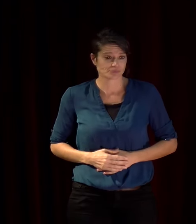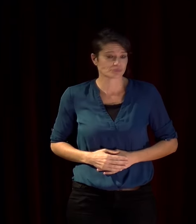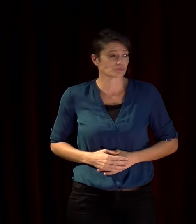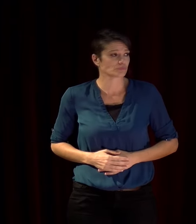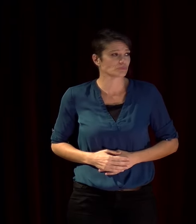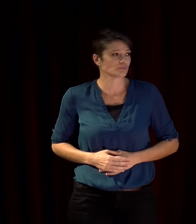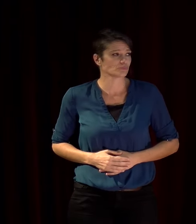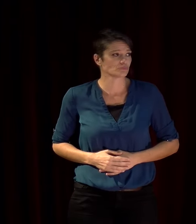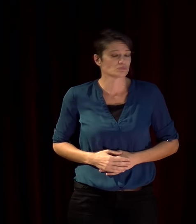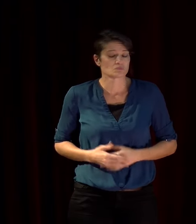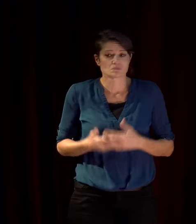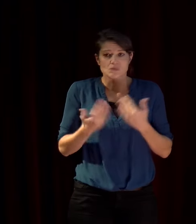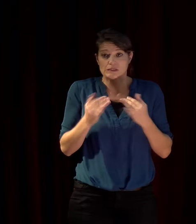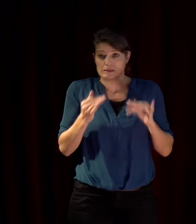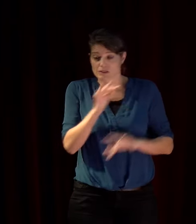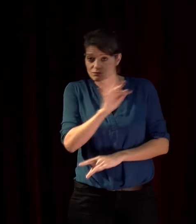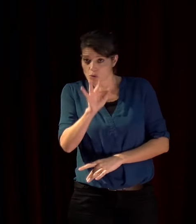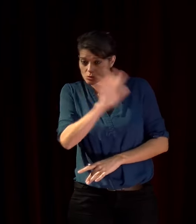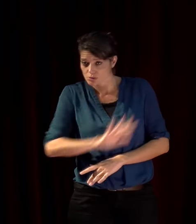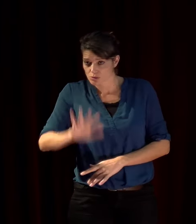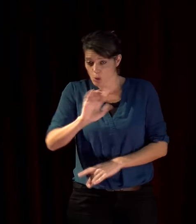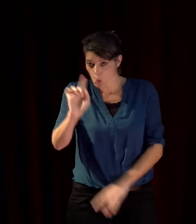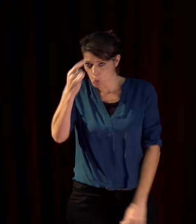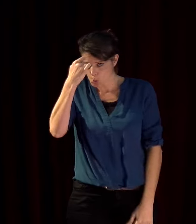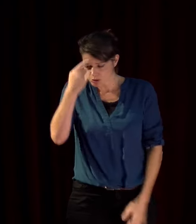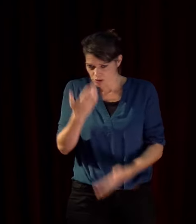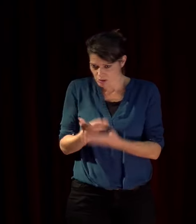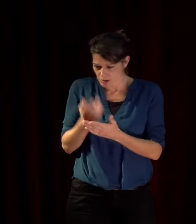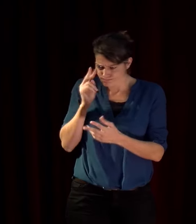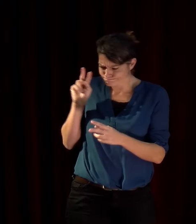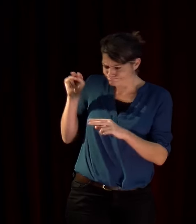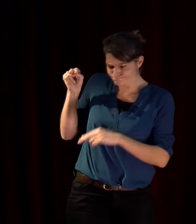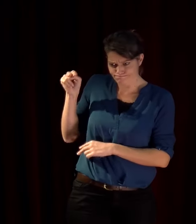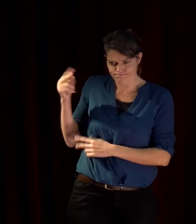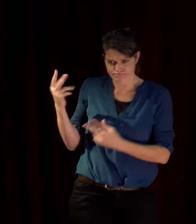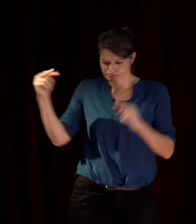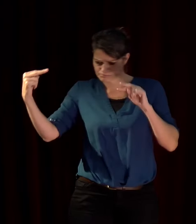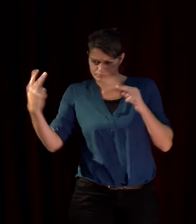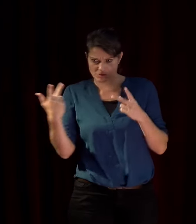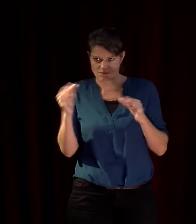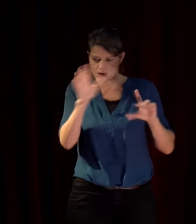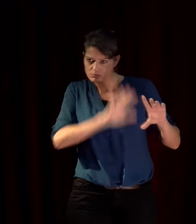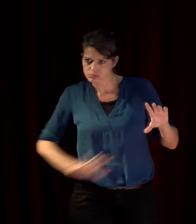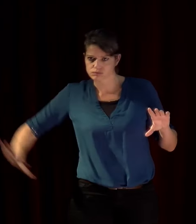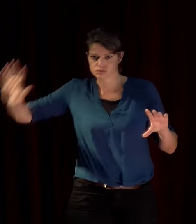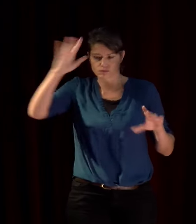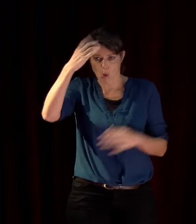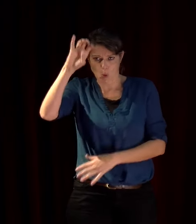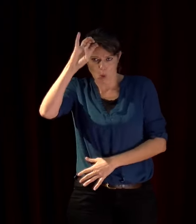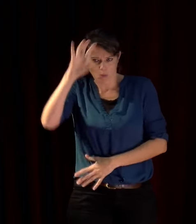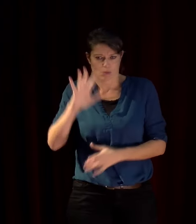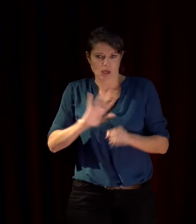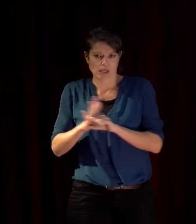quelle mesure on est conscient en France de cette vague de l'extrême droite en Europe